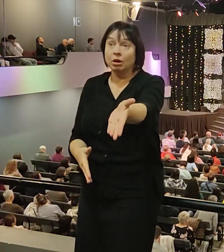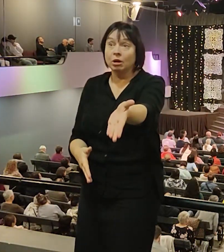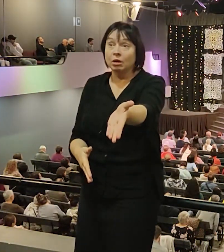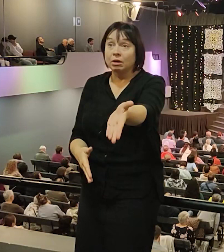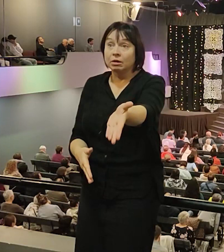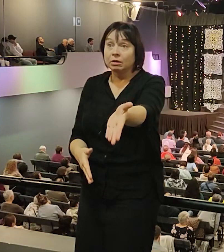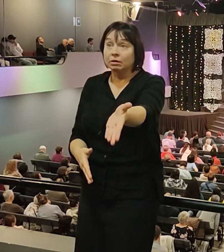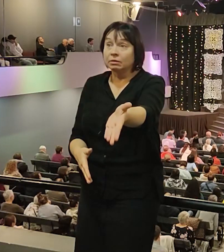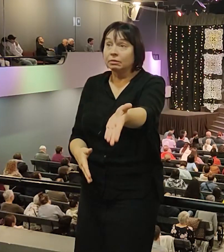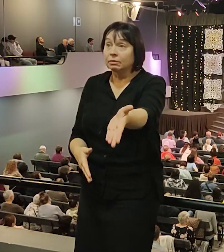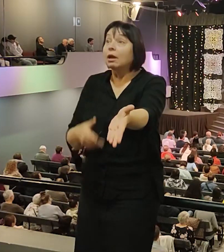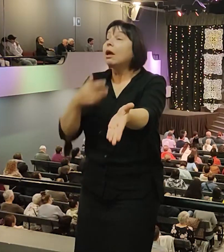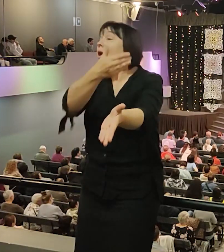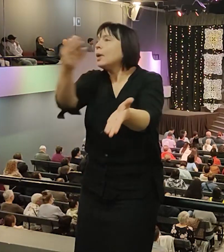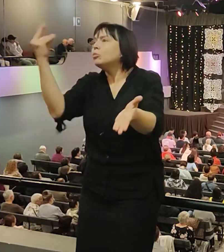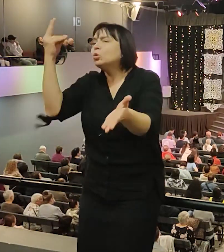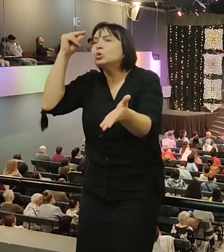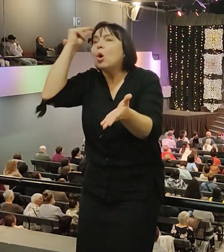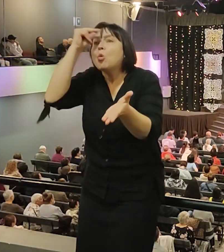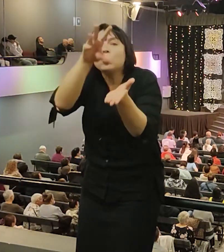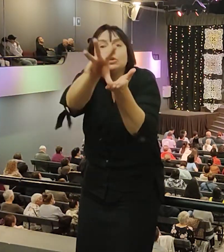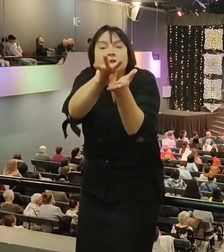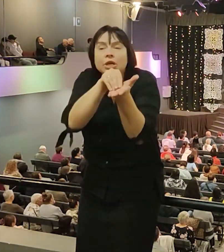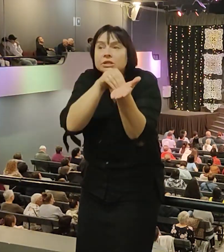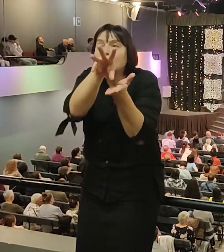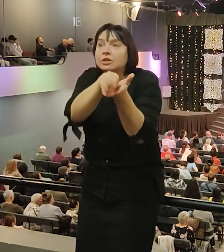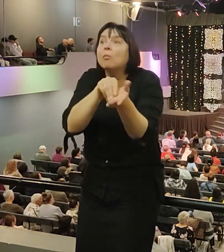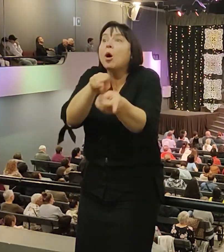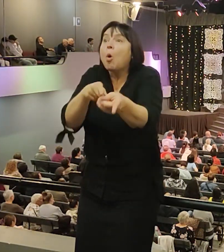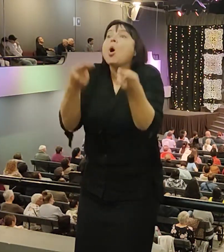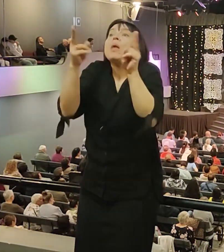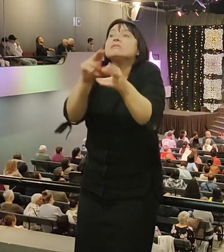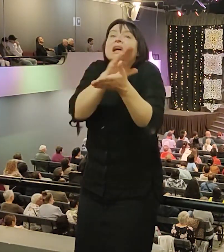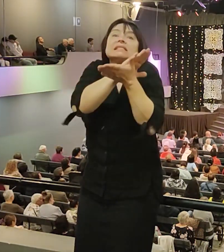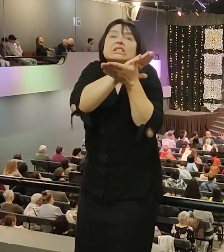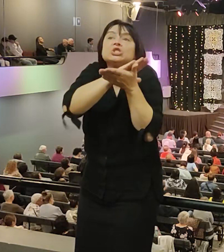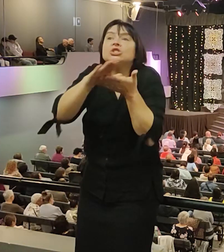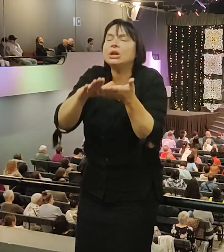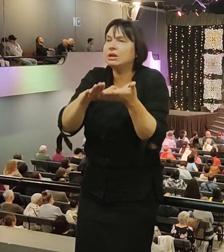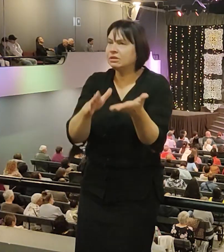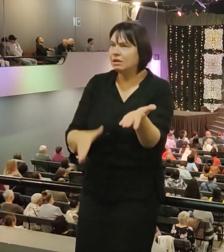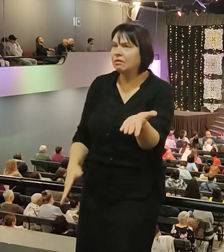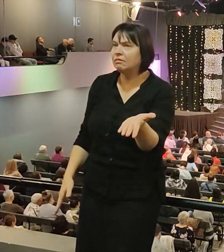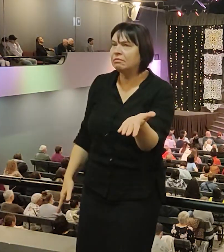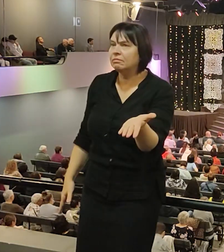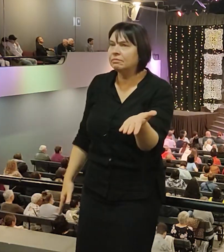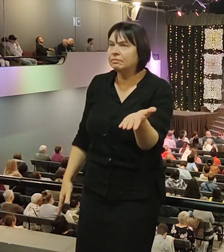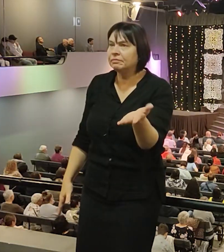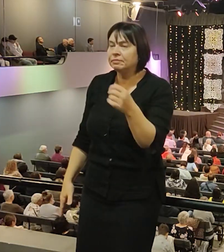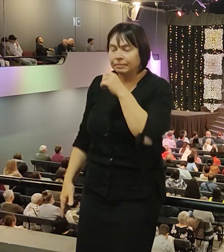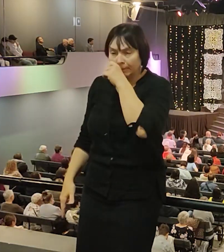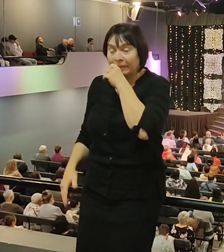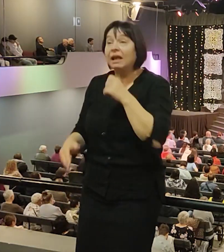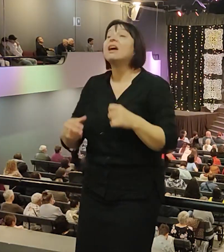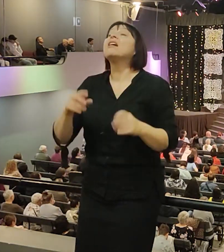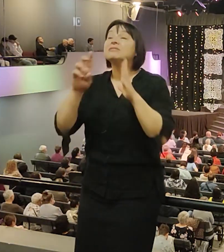мы должны делать? Мы должны учиться от Него. Он остался чистым человеком. Я в одной церкви был, пришел ко мне один